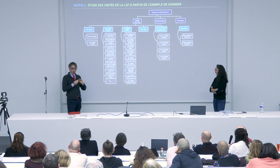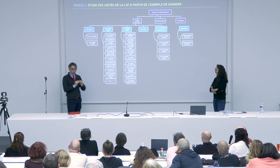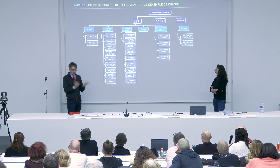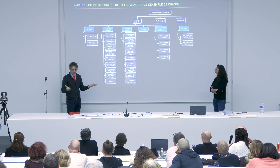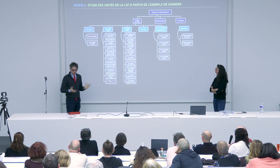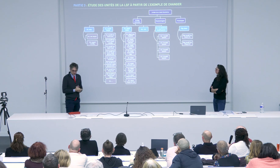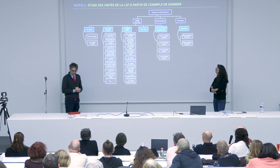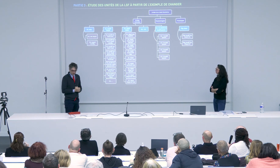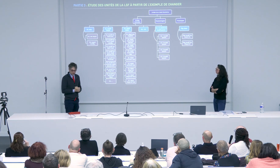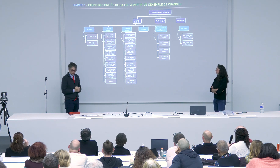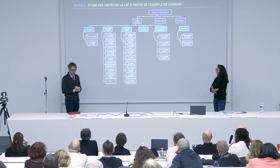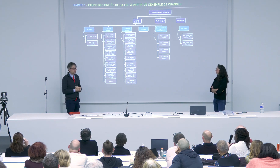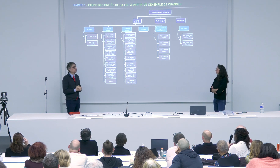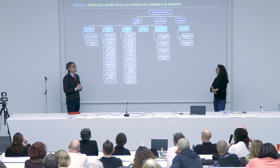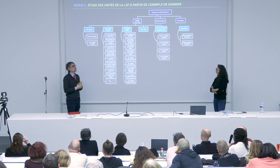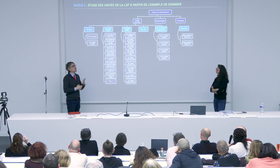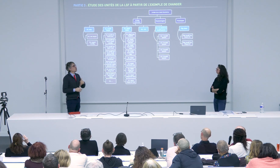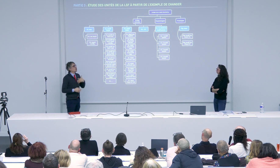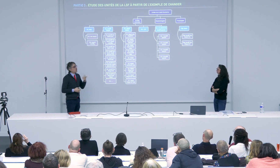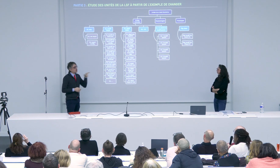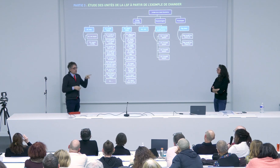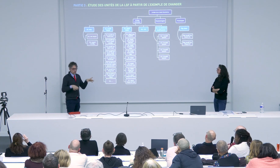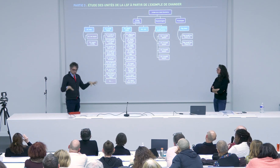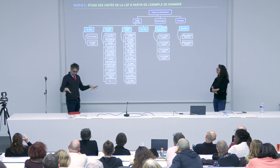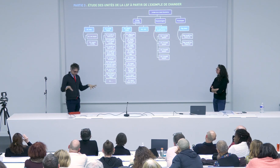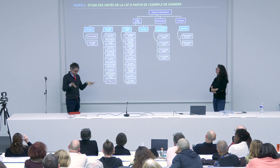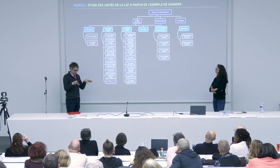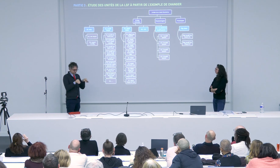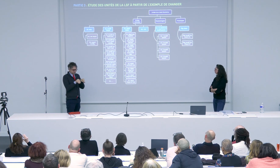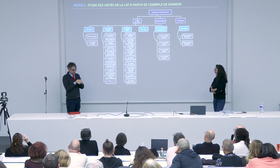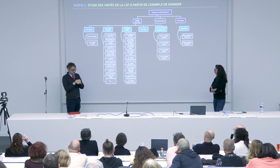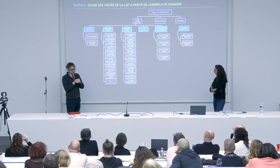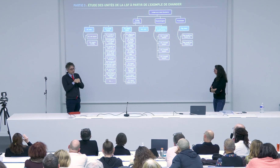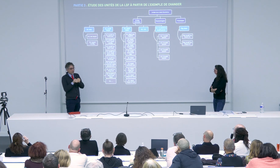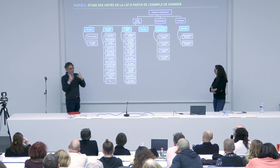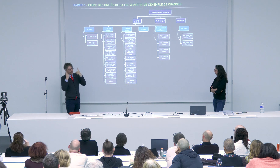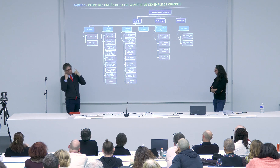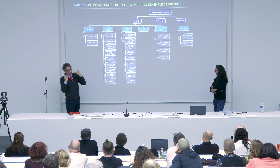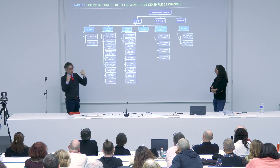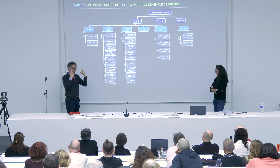et le travail qui a été réalisé apporte je pense un éclairage à ce niveau-là